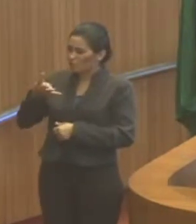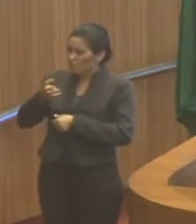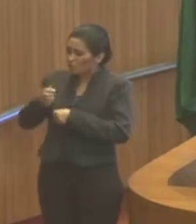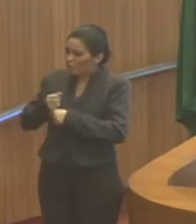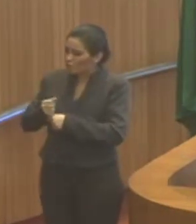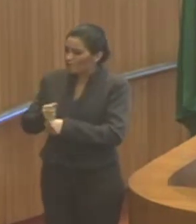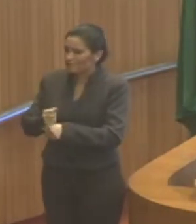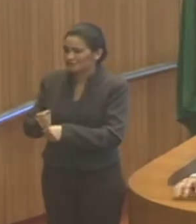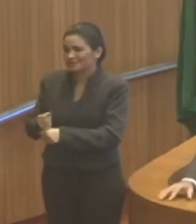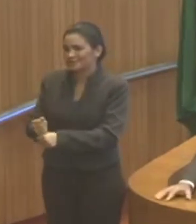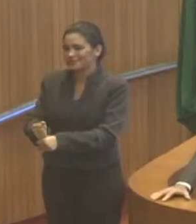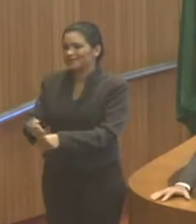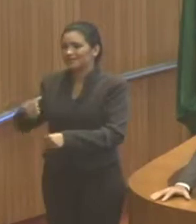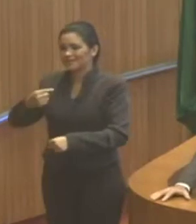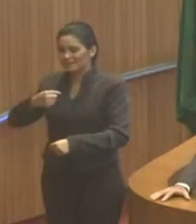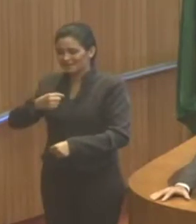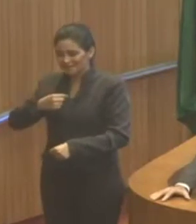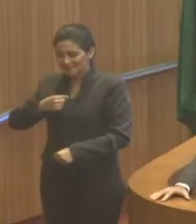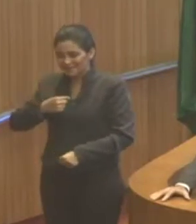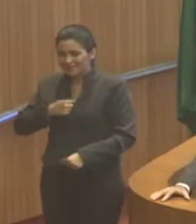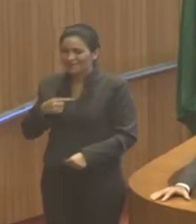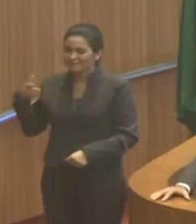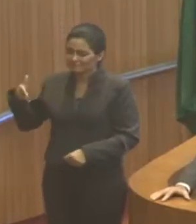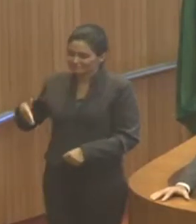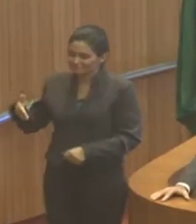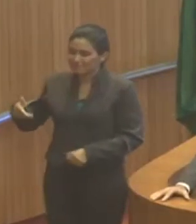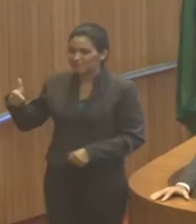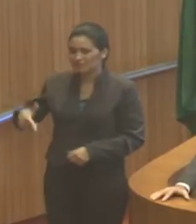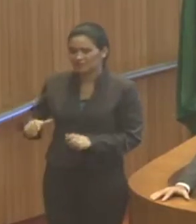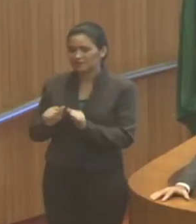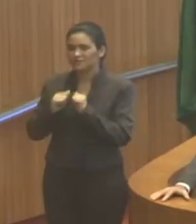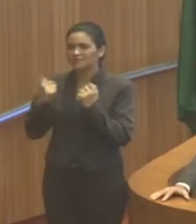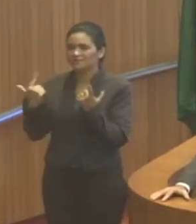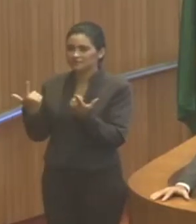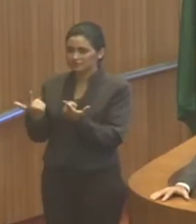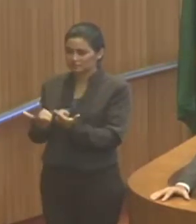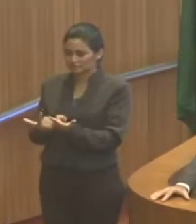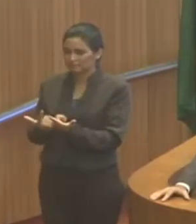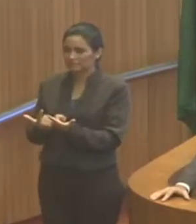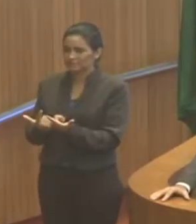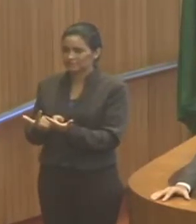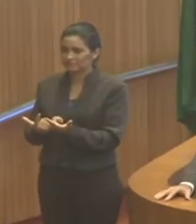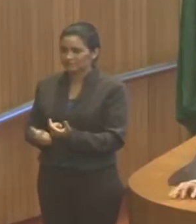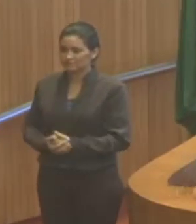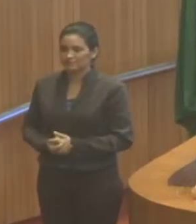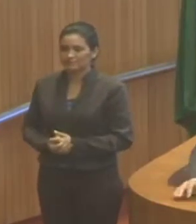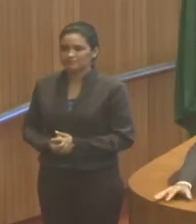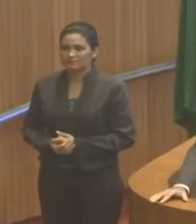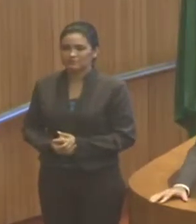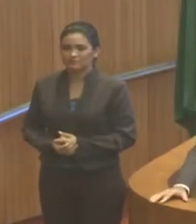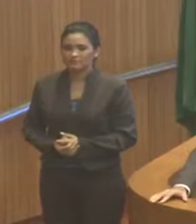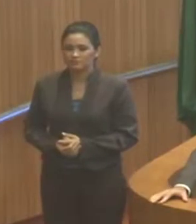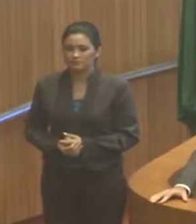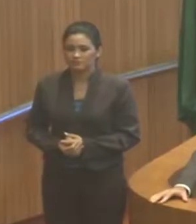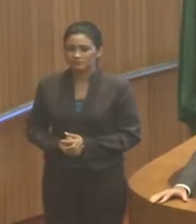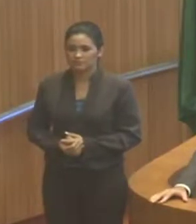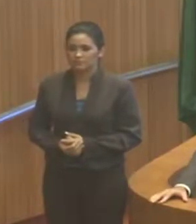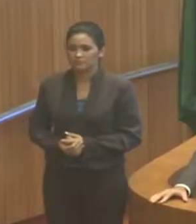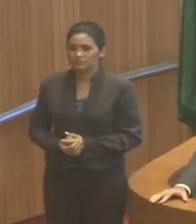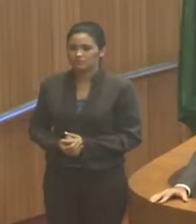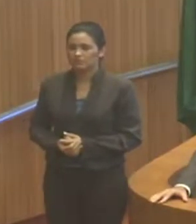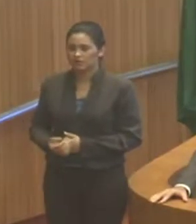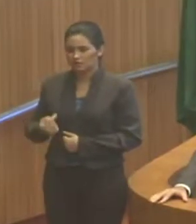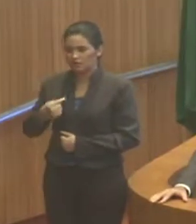dessa Assembleia Legislativa do Estado do Maranhão. Estive engajado, senhores deputados, em muitos